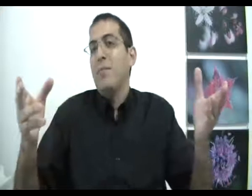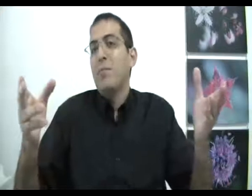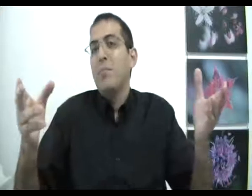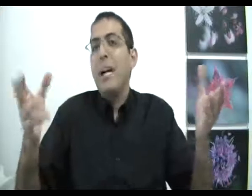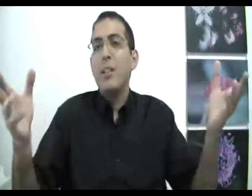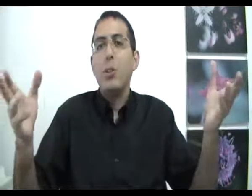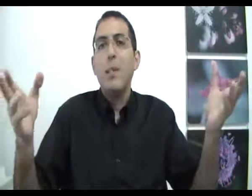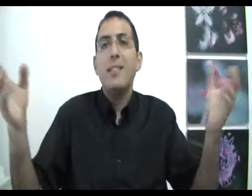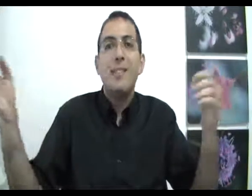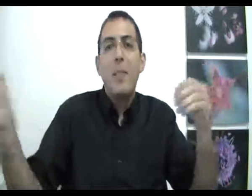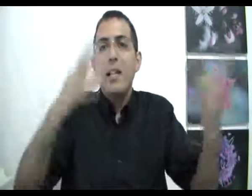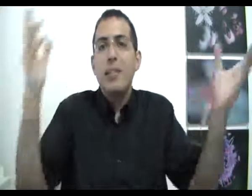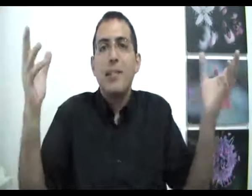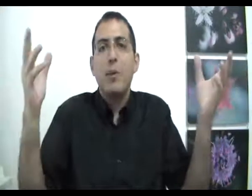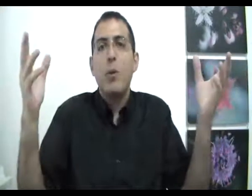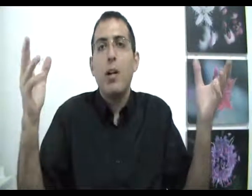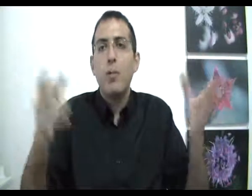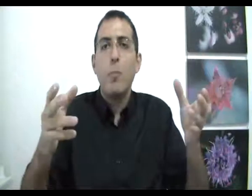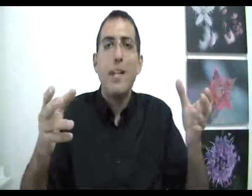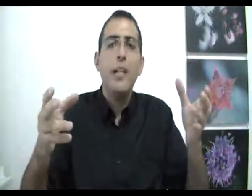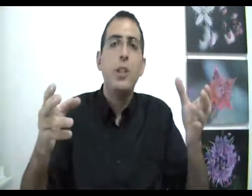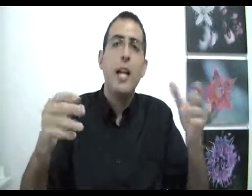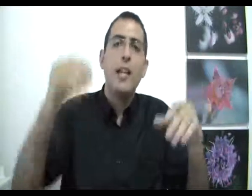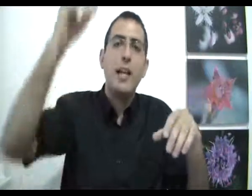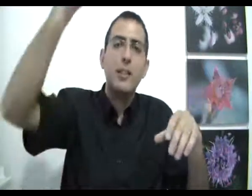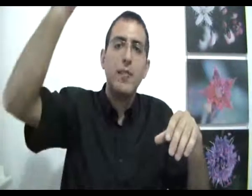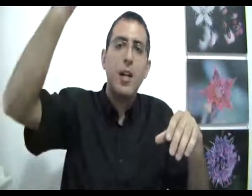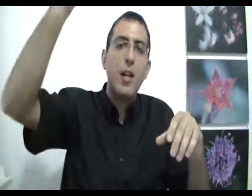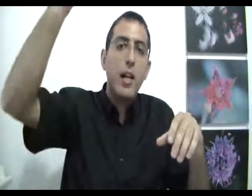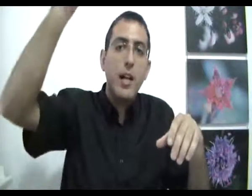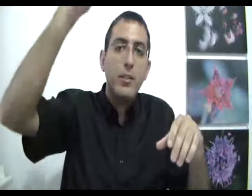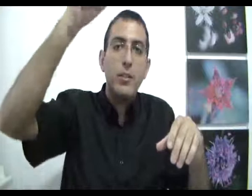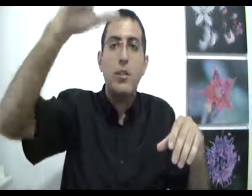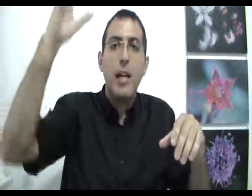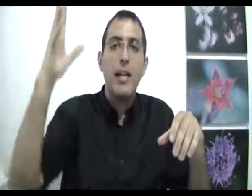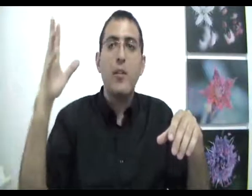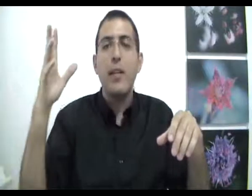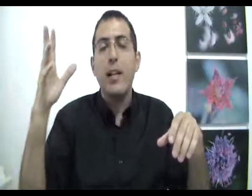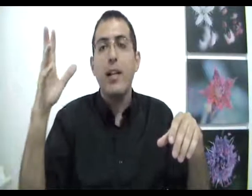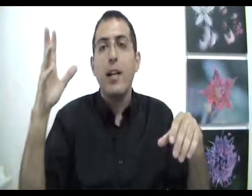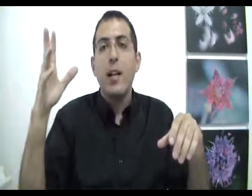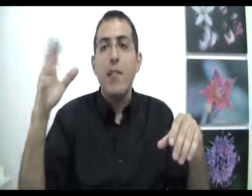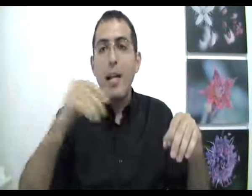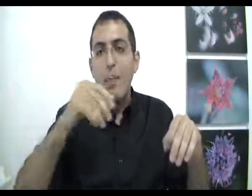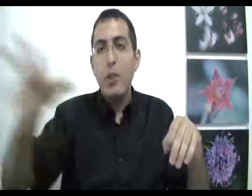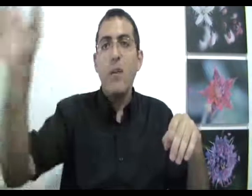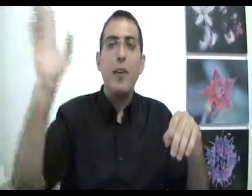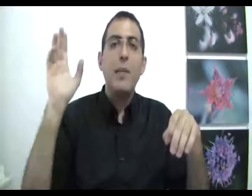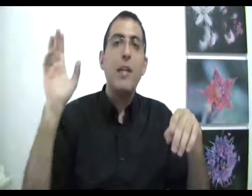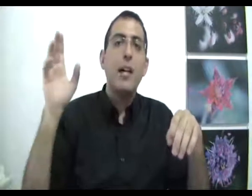מה אתה שונה מסתם על אשזז ברוח? לדוגמה, נגיד עכשיו עלה נופל, ועלה פתאום נפל ימינה,